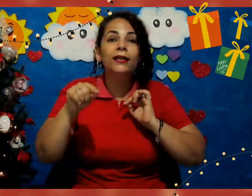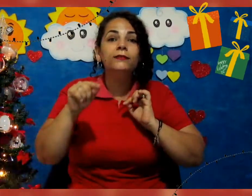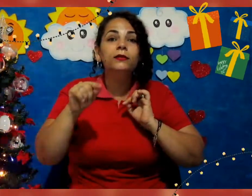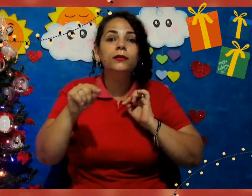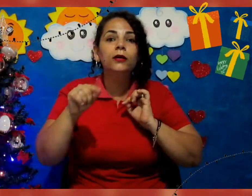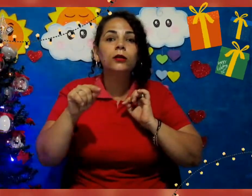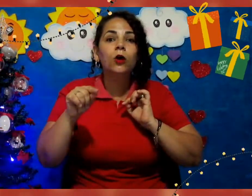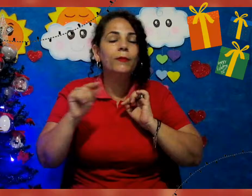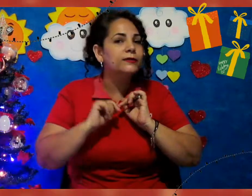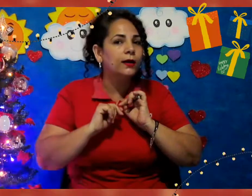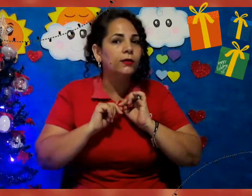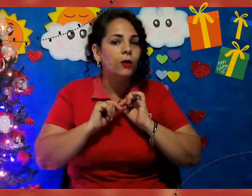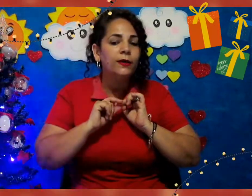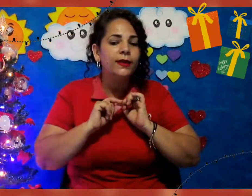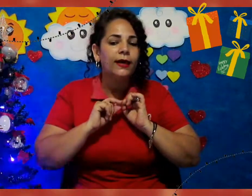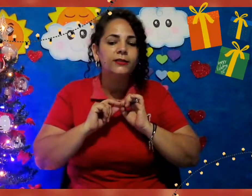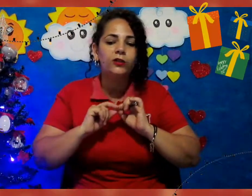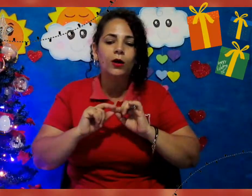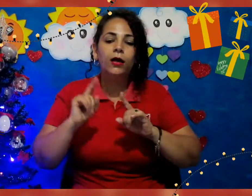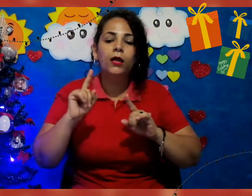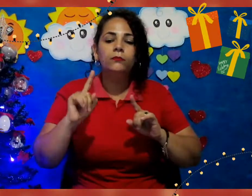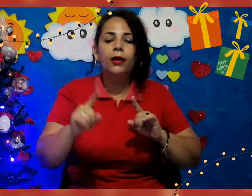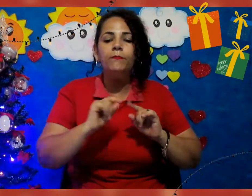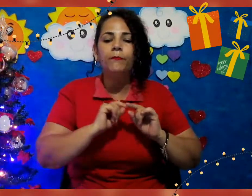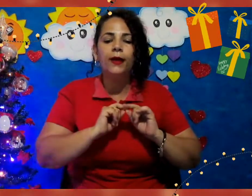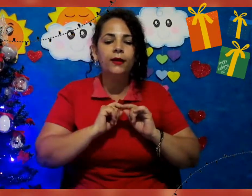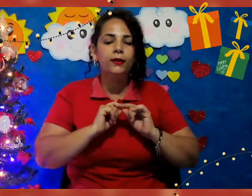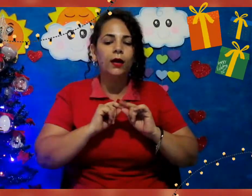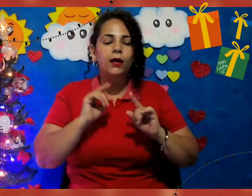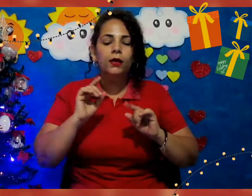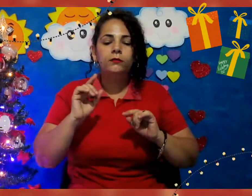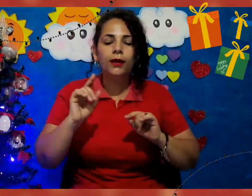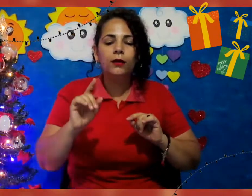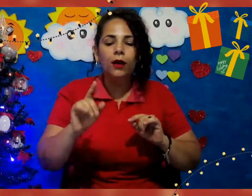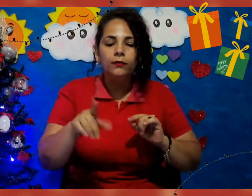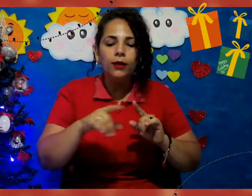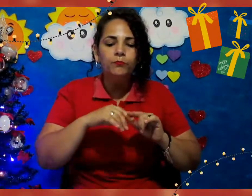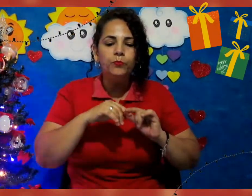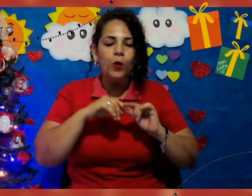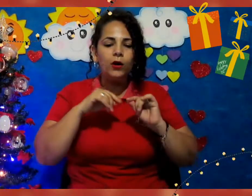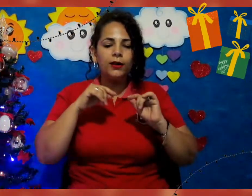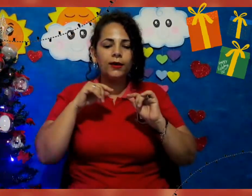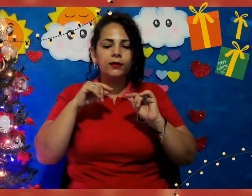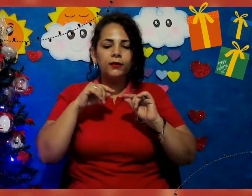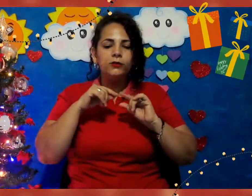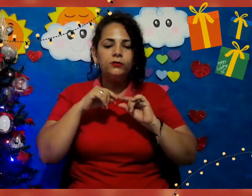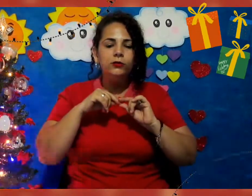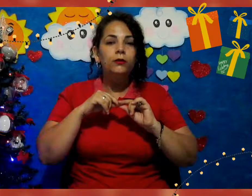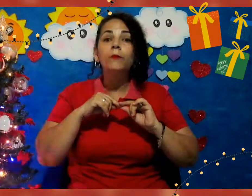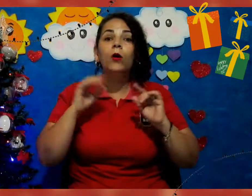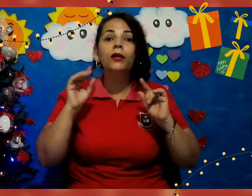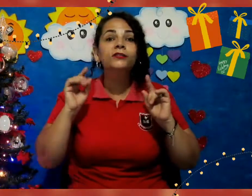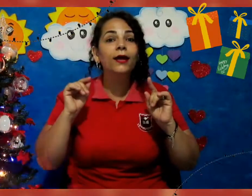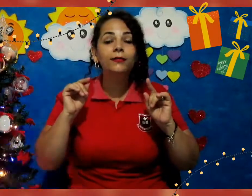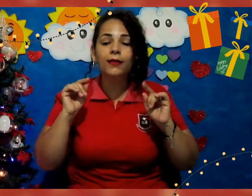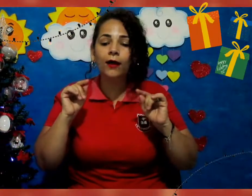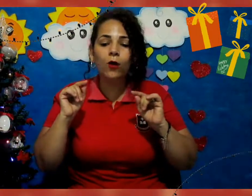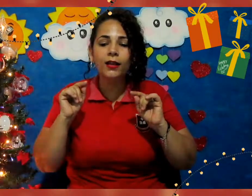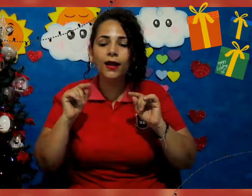letrinha que começa a cada uma delas, olha. Tem meia, tem bola. Tem bola de Natal, olha.